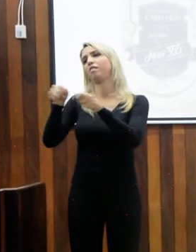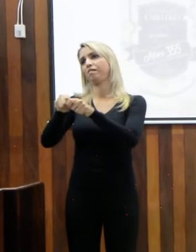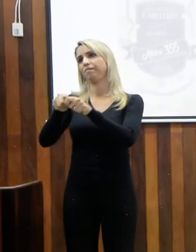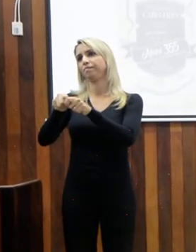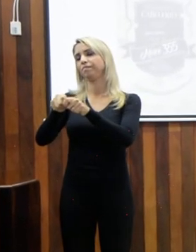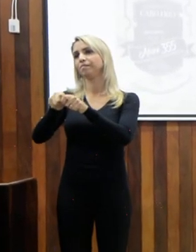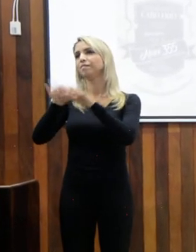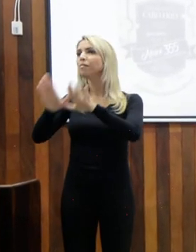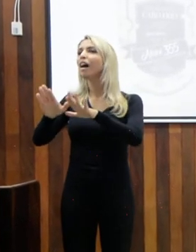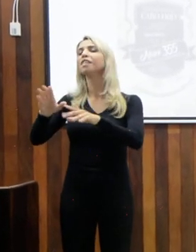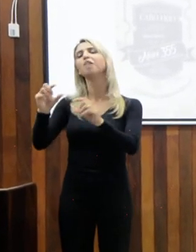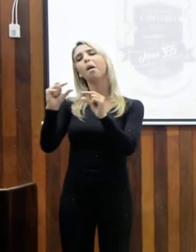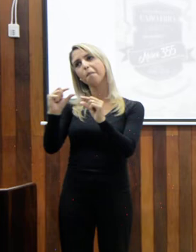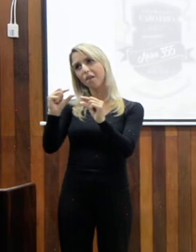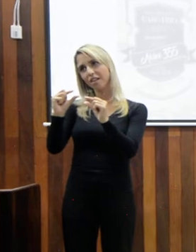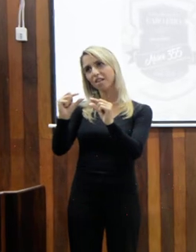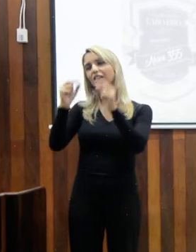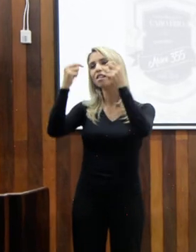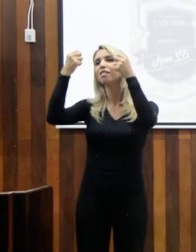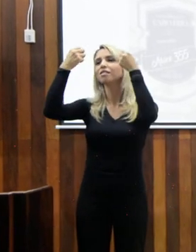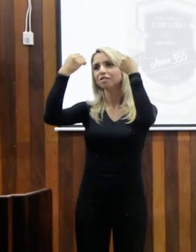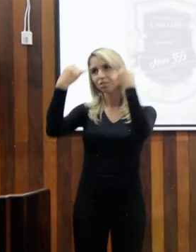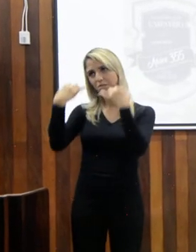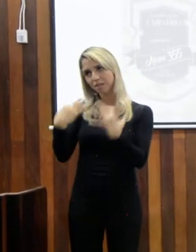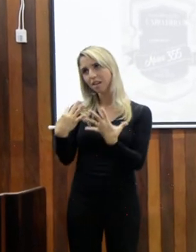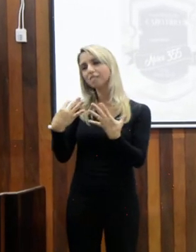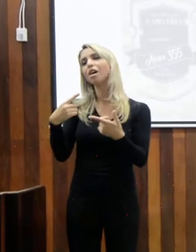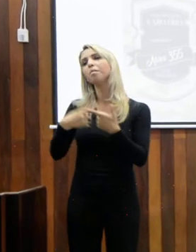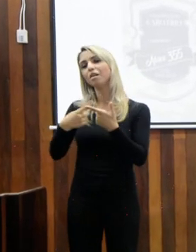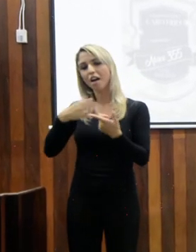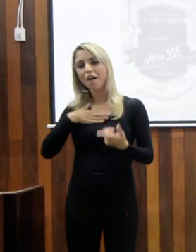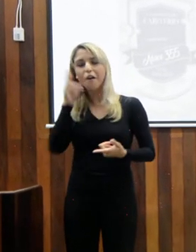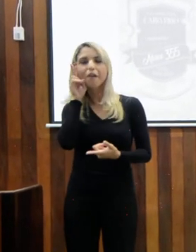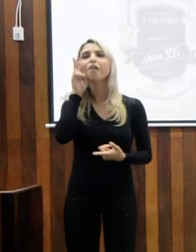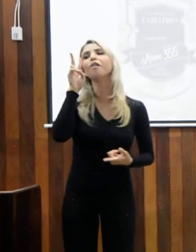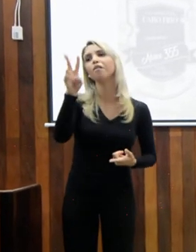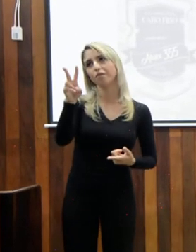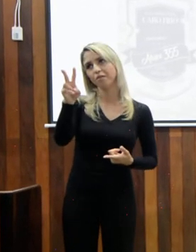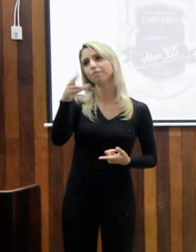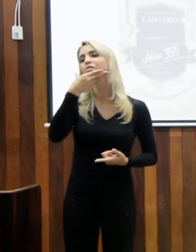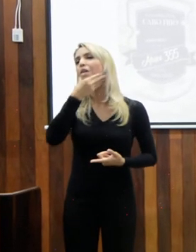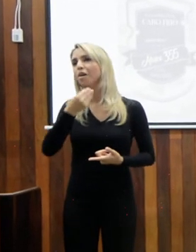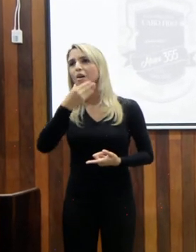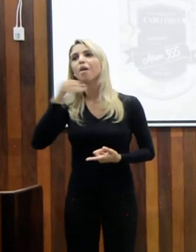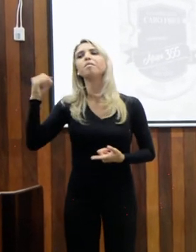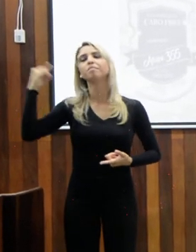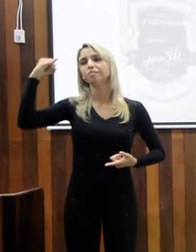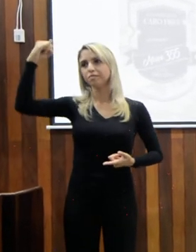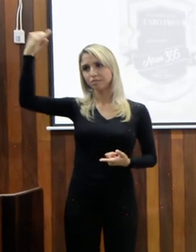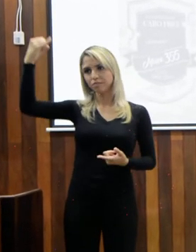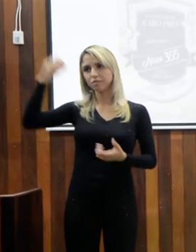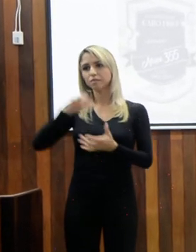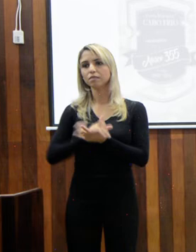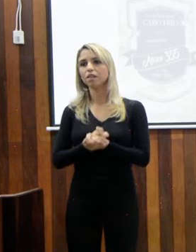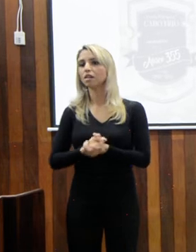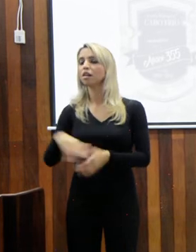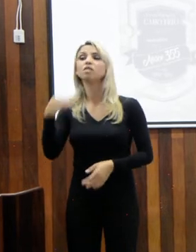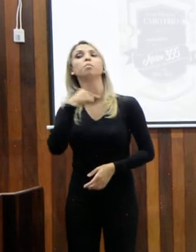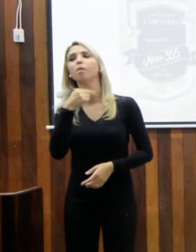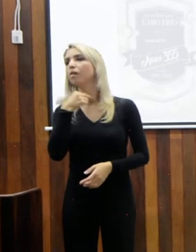falando do que eu vivenciei com este homem que também eu não posso falar do que eu não